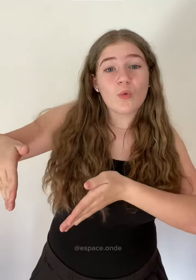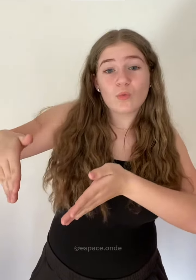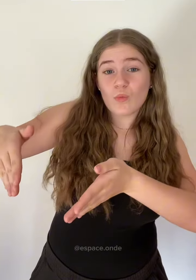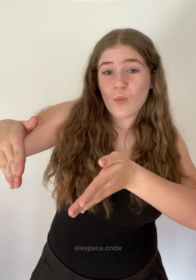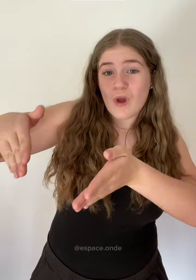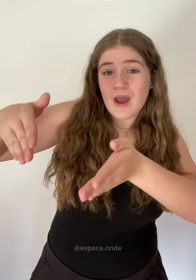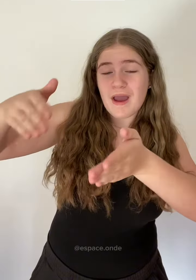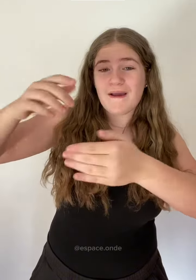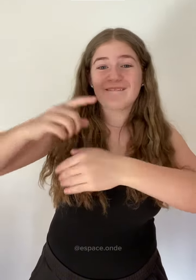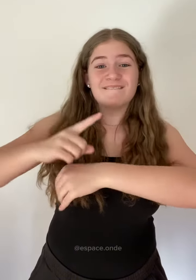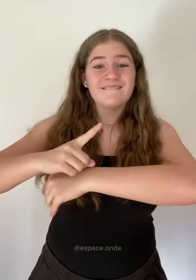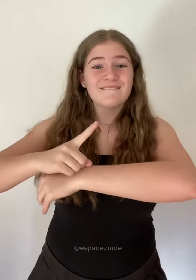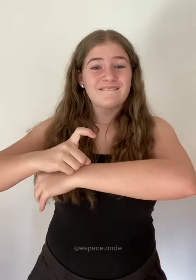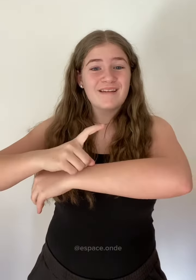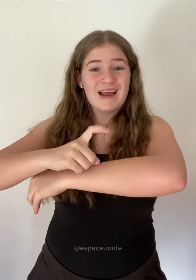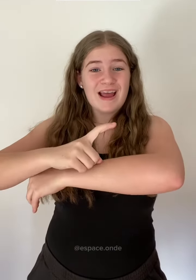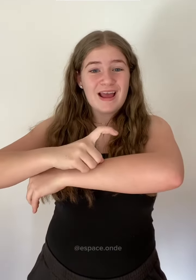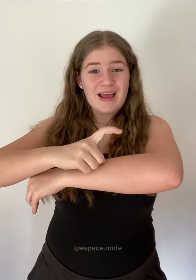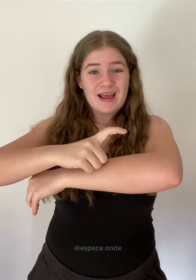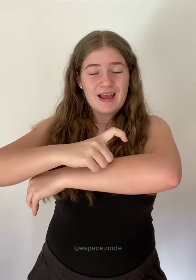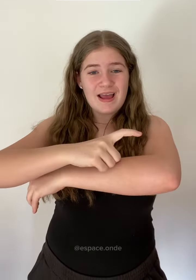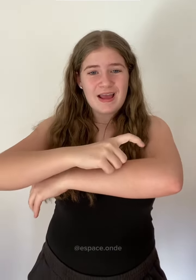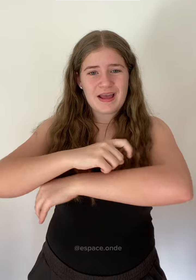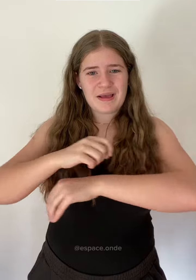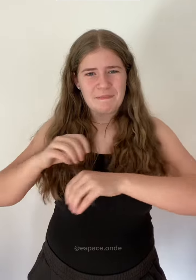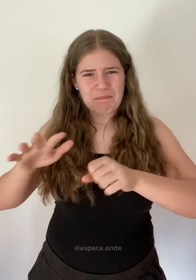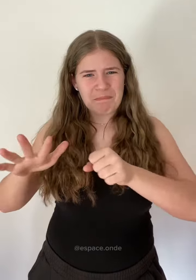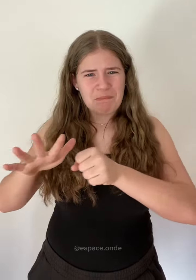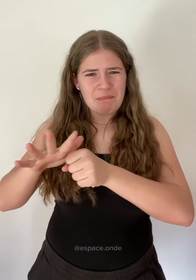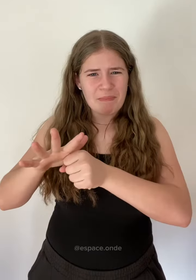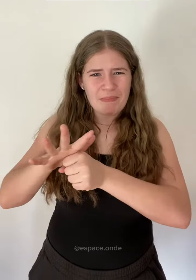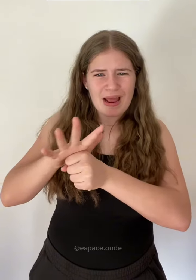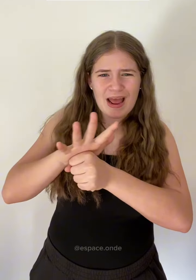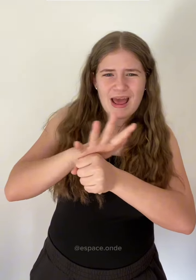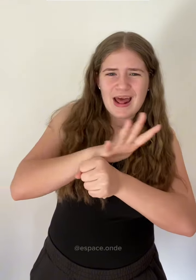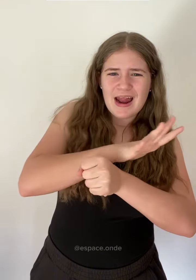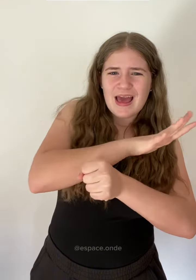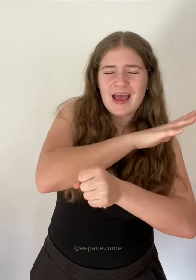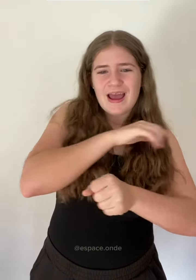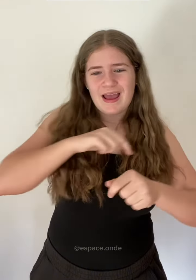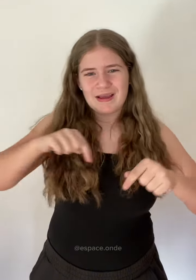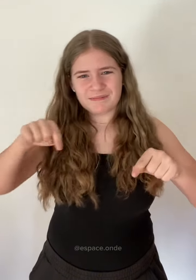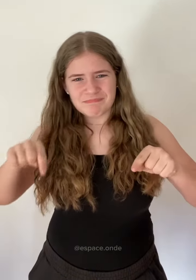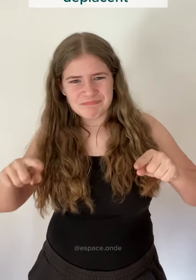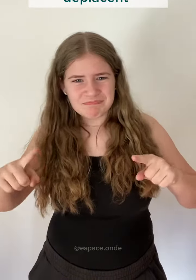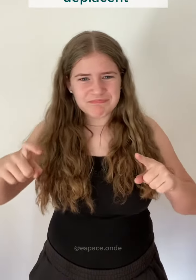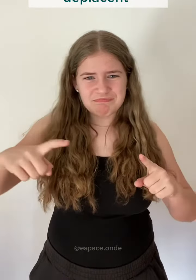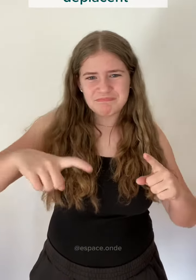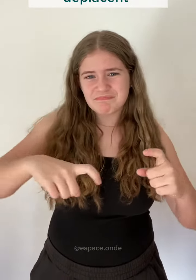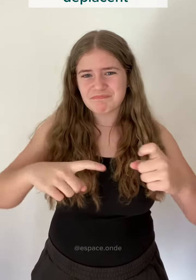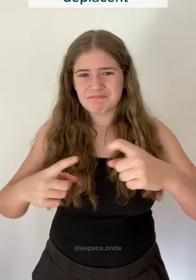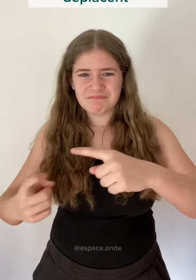Trottoirs. Vers de terre. Plein. Vers de terre qui se déplacent.